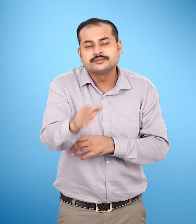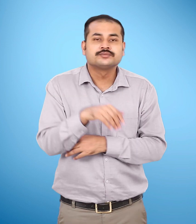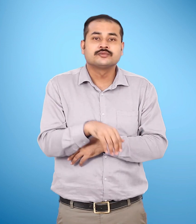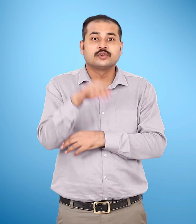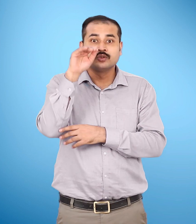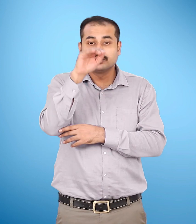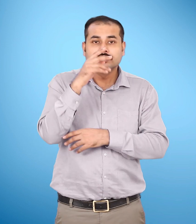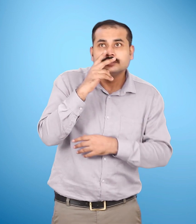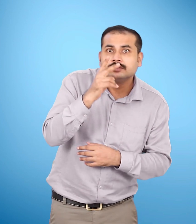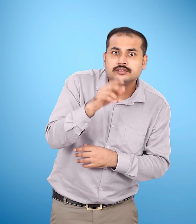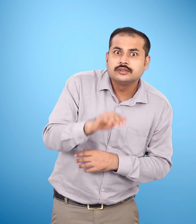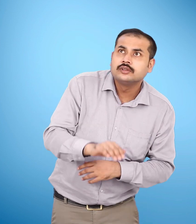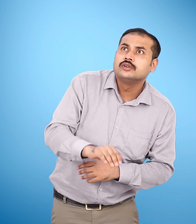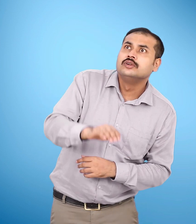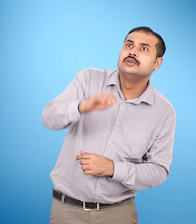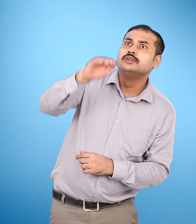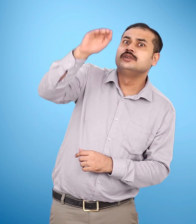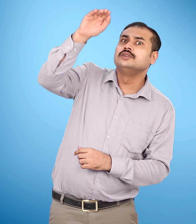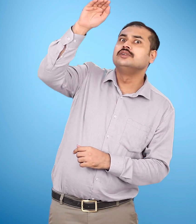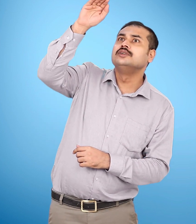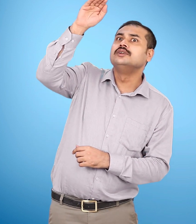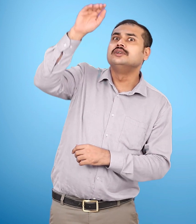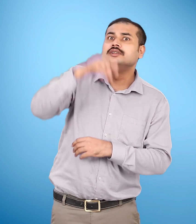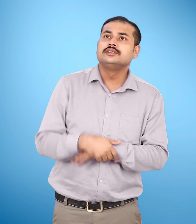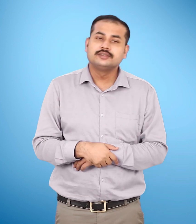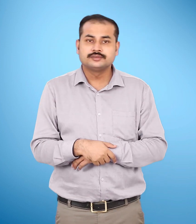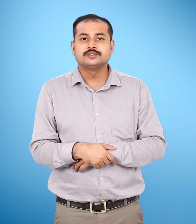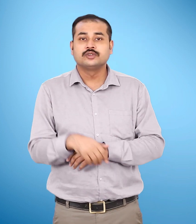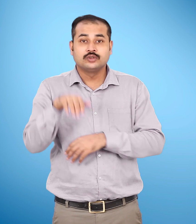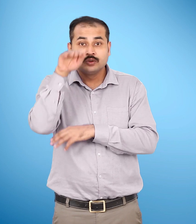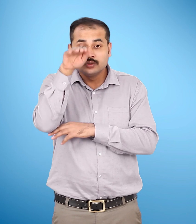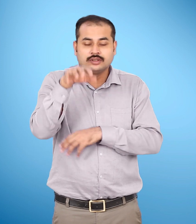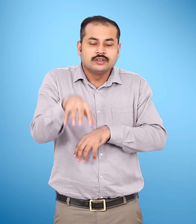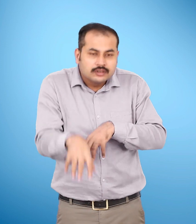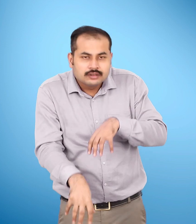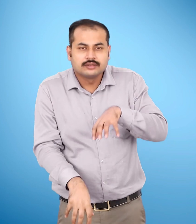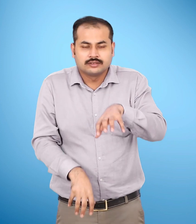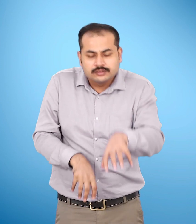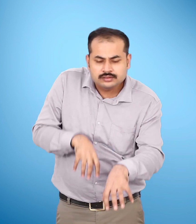इतना उंचा उंट चला उंट चला भै उंट चला